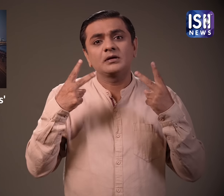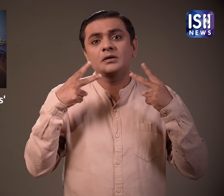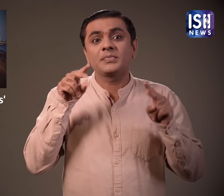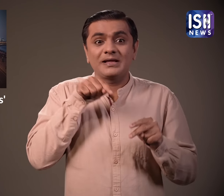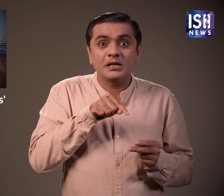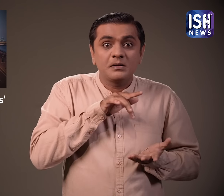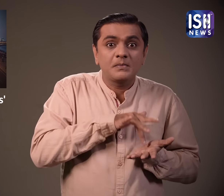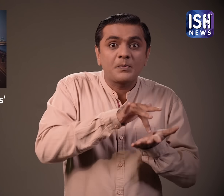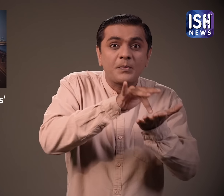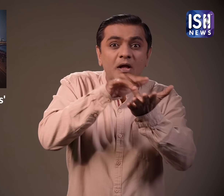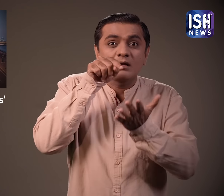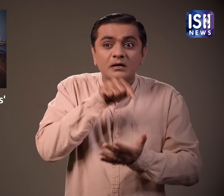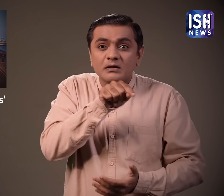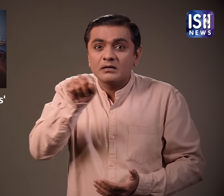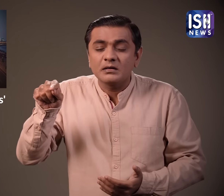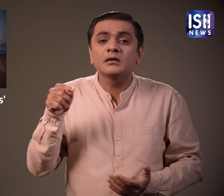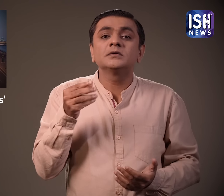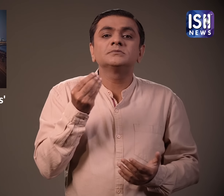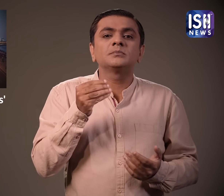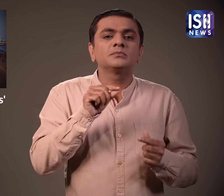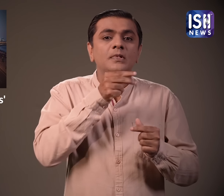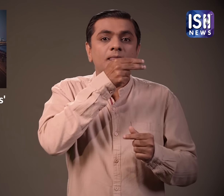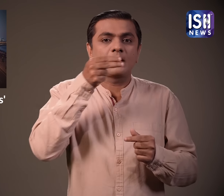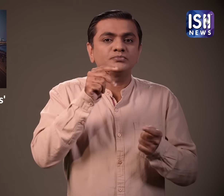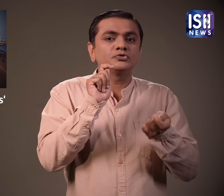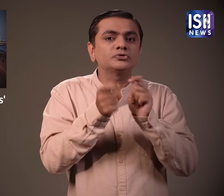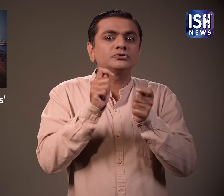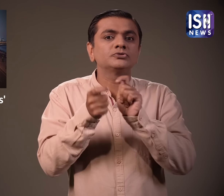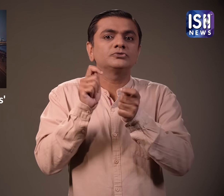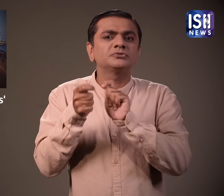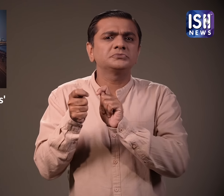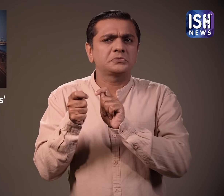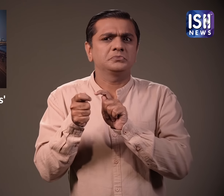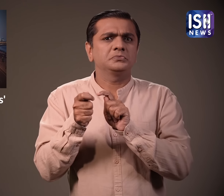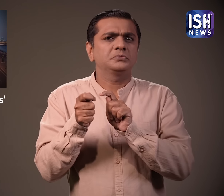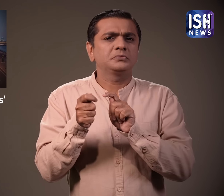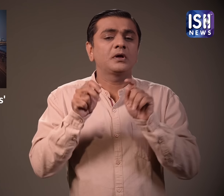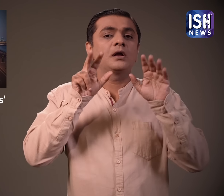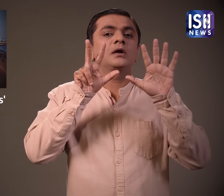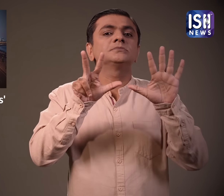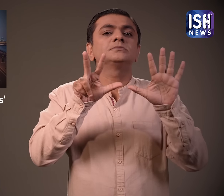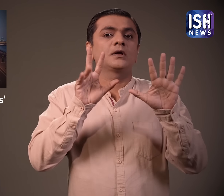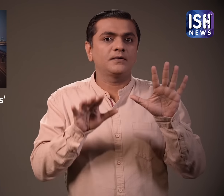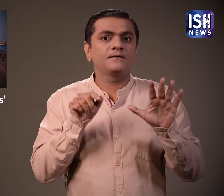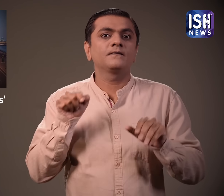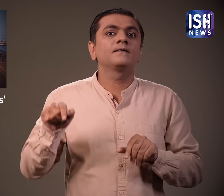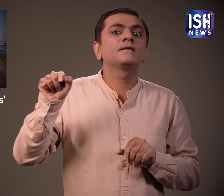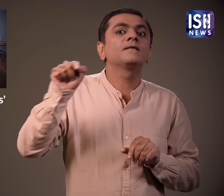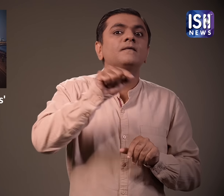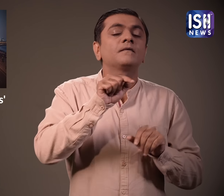अच लोकल रेलवे स्टेशनों के नाम बदल दिये गये है। दिलजस्प है कि इन आच स्टेशनों का नाम